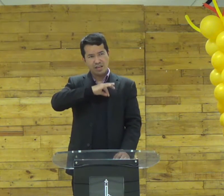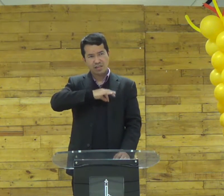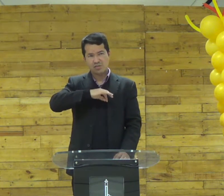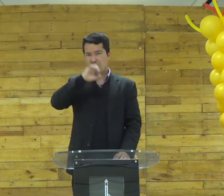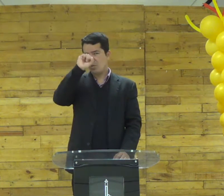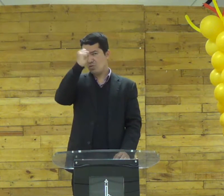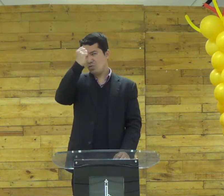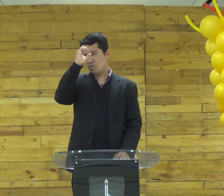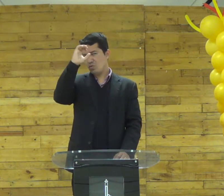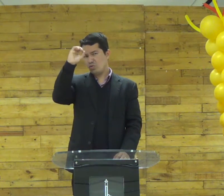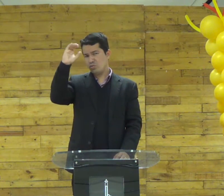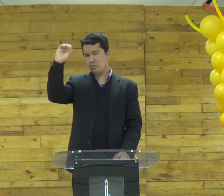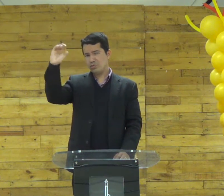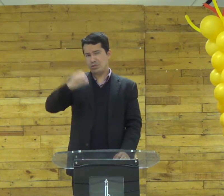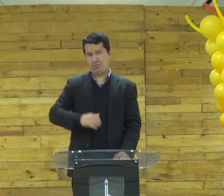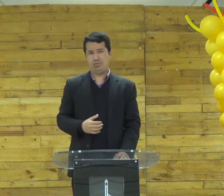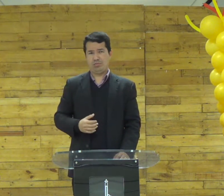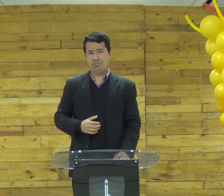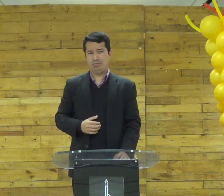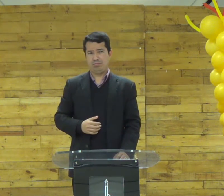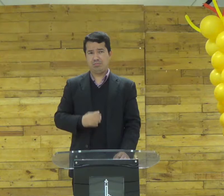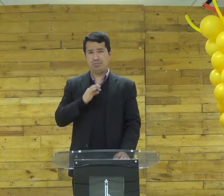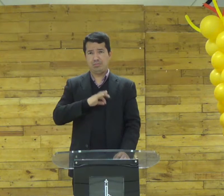o salário dele é de 800 reais